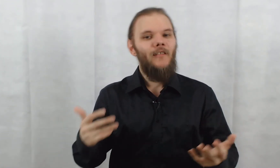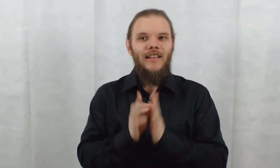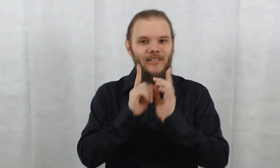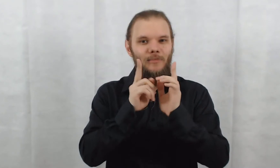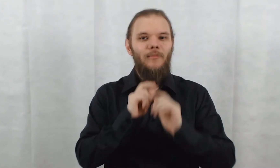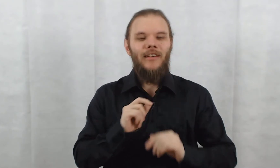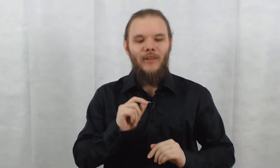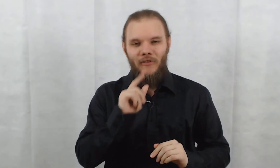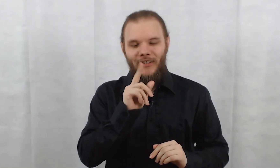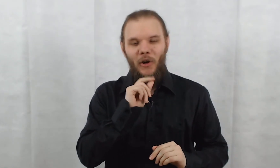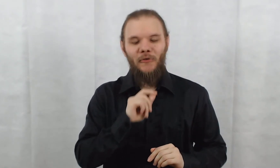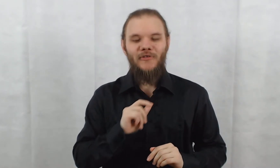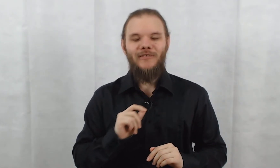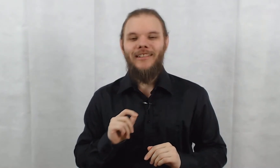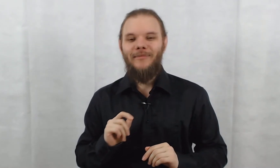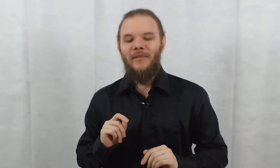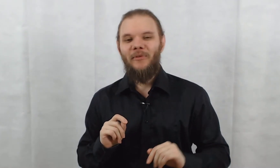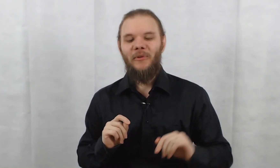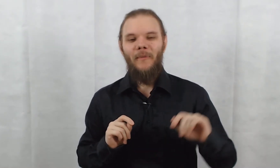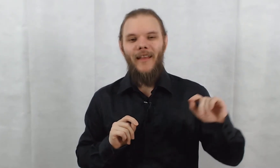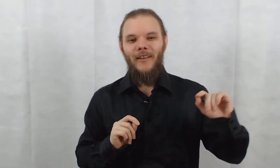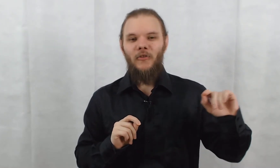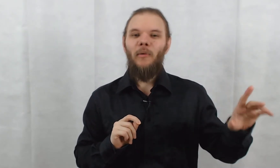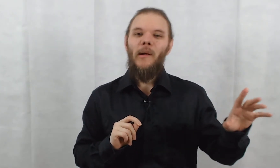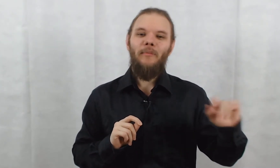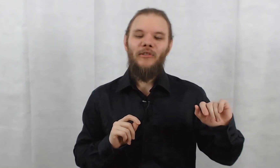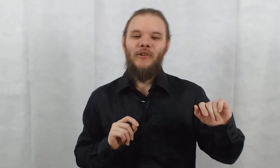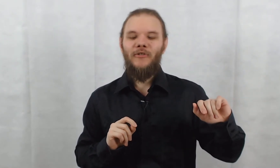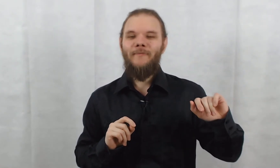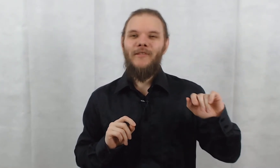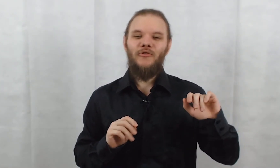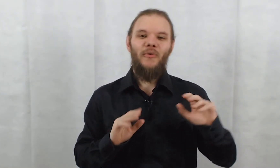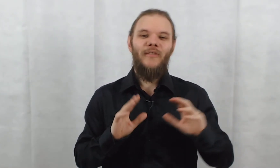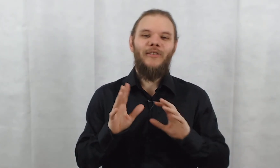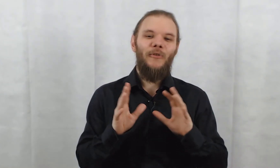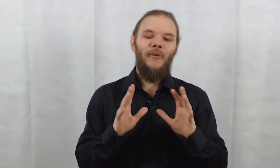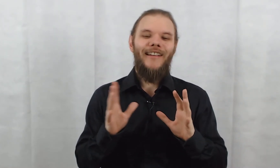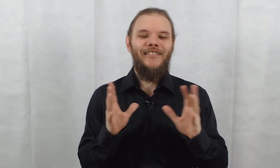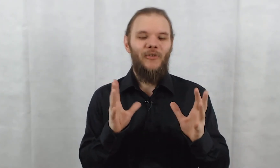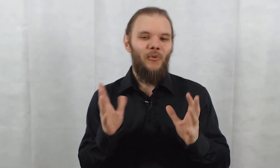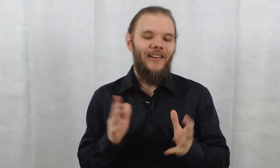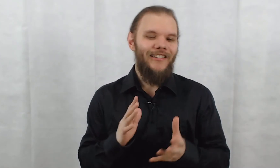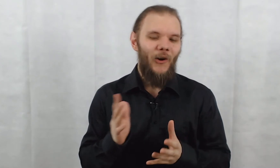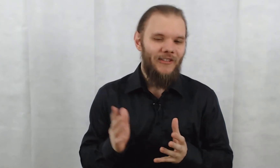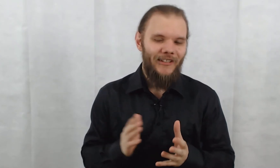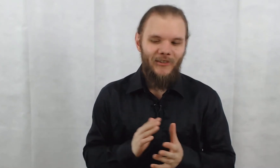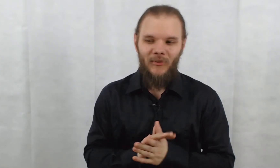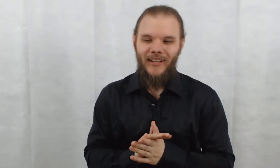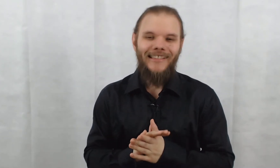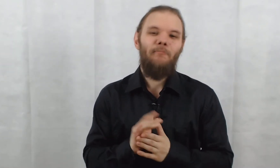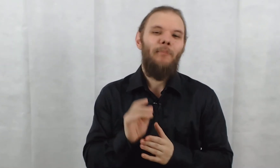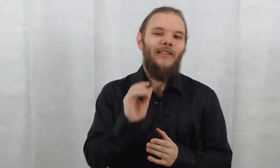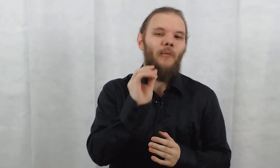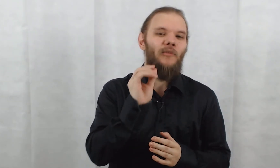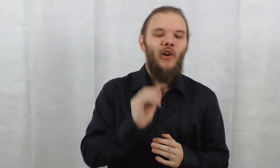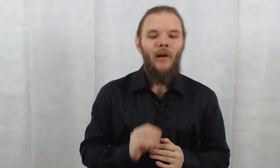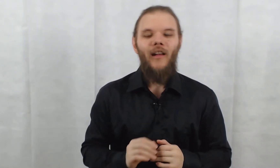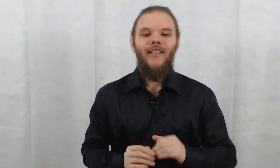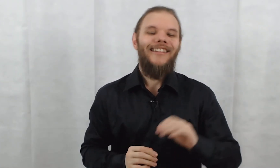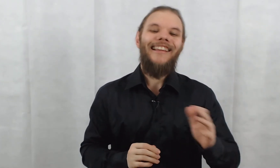J'ai bien aimé, il y une séquence que j'ai bien aimée, puisque dans le premier épisode, je trouvais que la gestion de la quarantaine et tout ça, ce n'était pas top top. C'était un